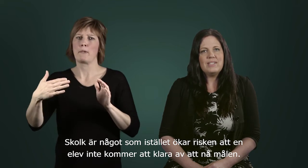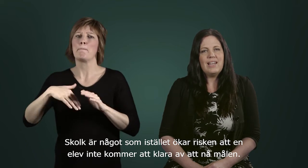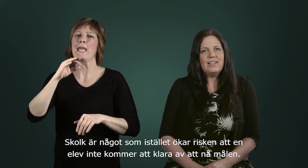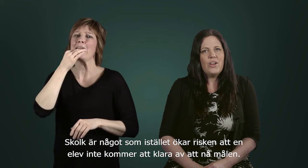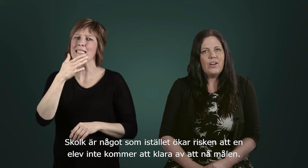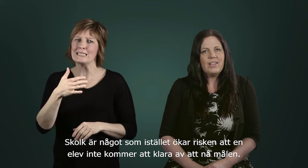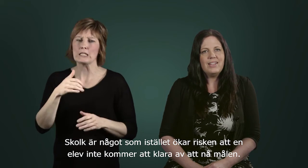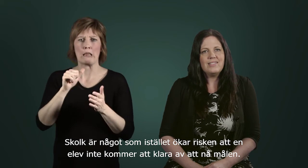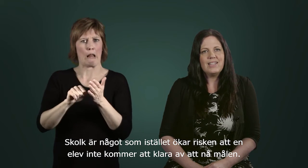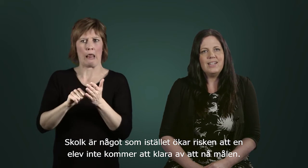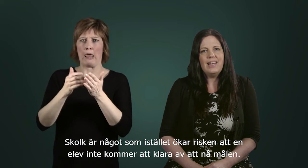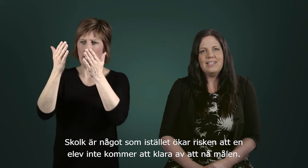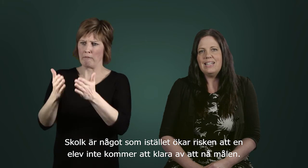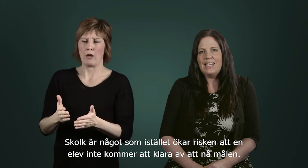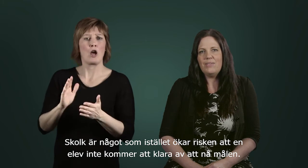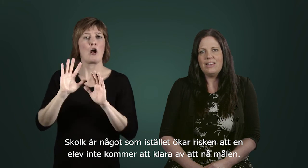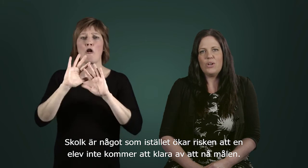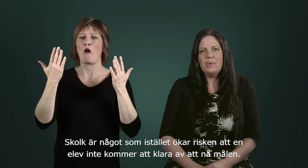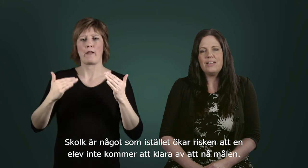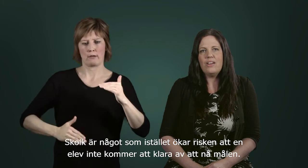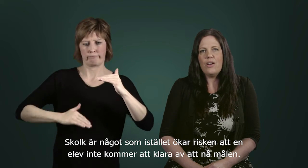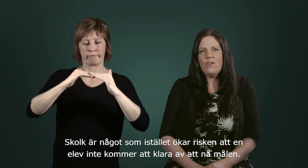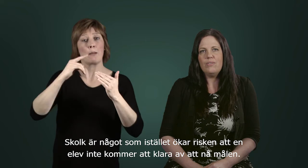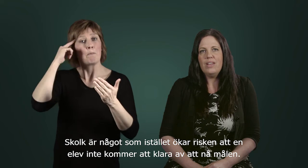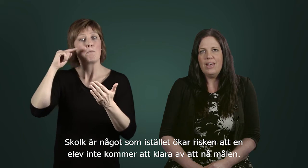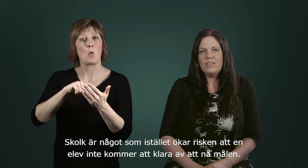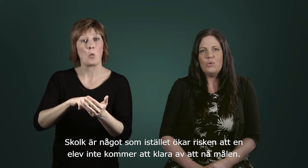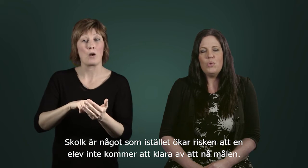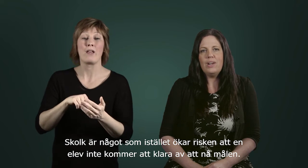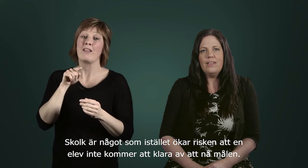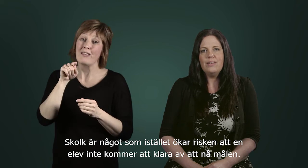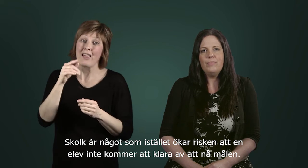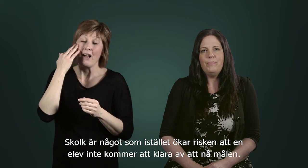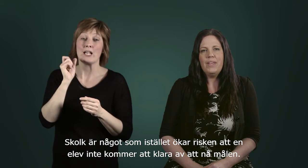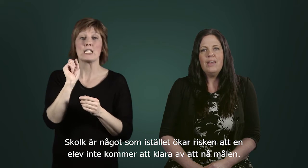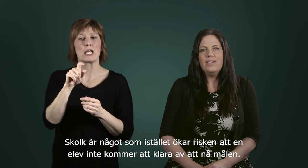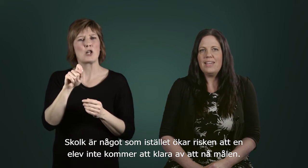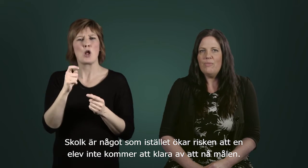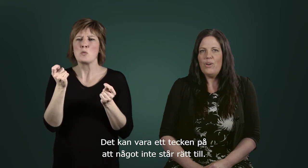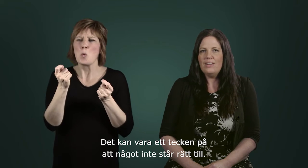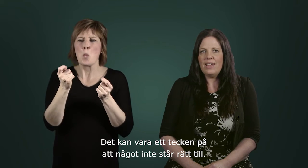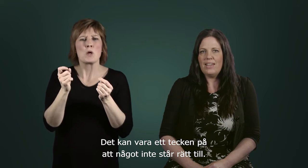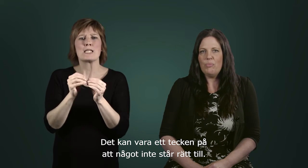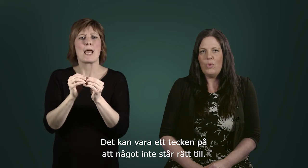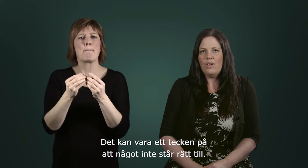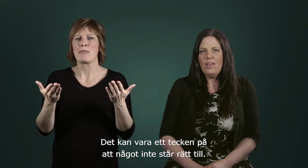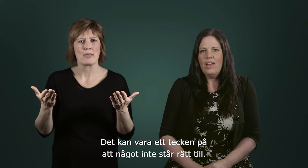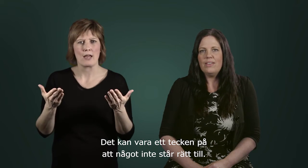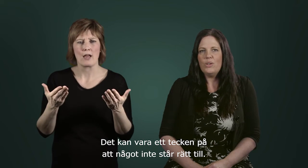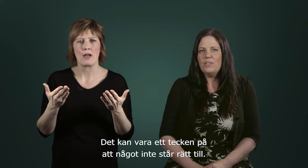istället ökar risken att en elev inte kommer att klara av att nå målen. Det kan vara ett tecken på att något